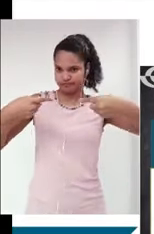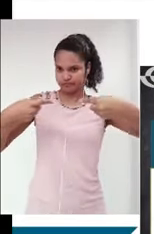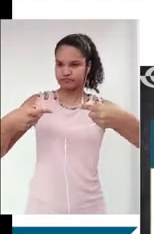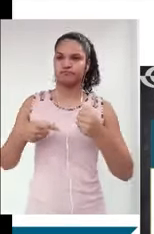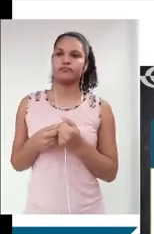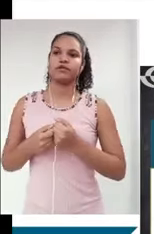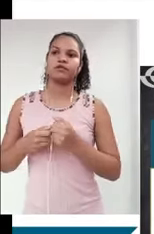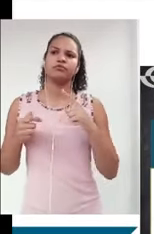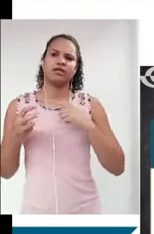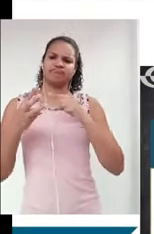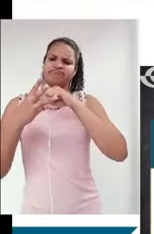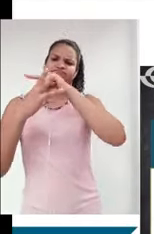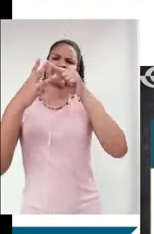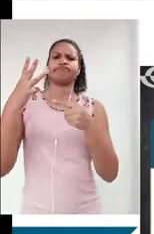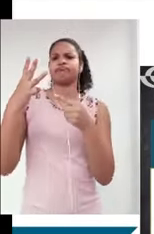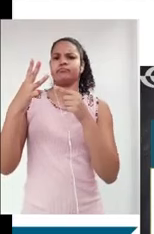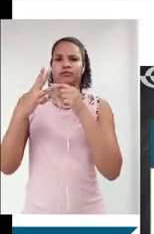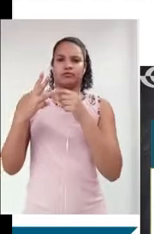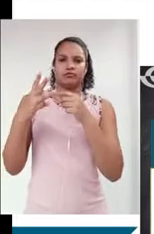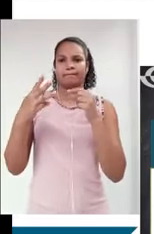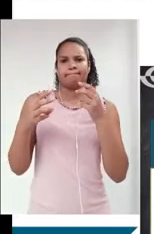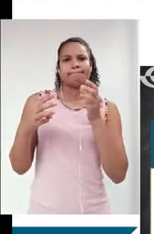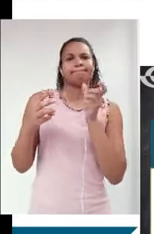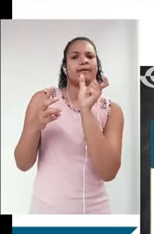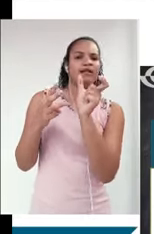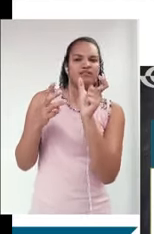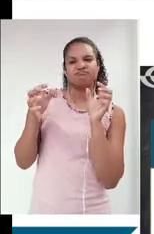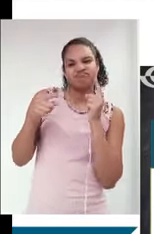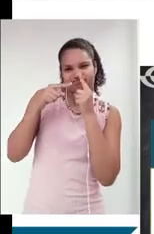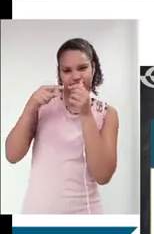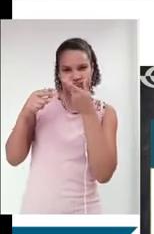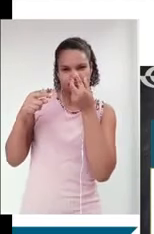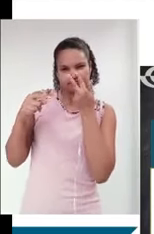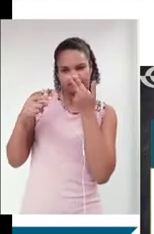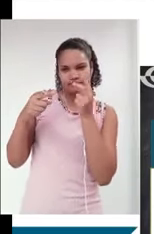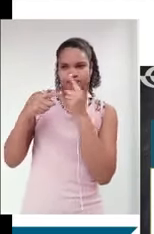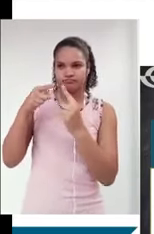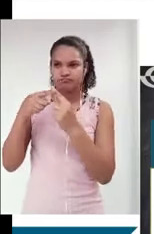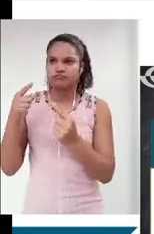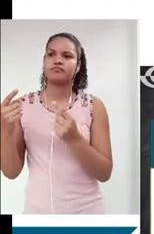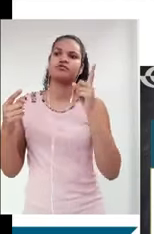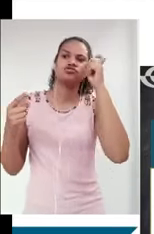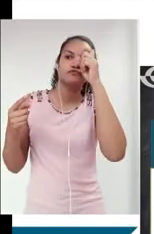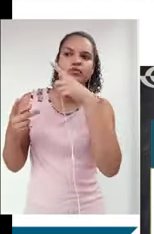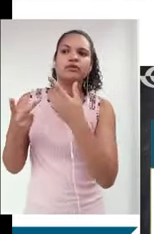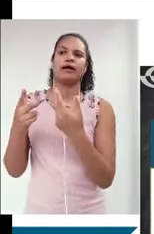selecionei aqui três sinônimos, você poderia selecionar outros, né? Como dificuldades, adversidades, obstáculos. Então, são